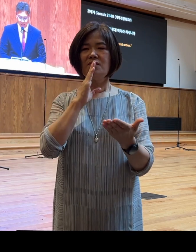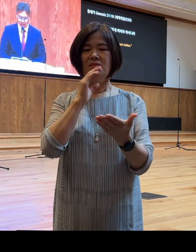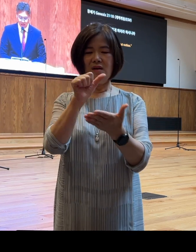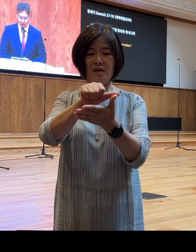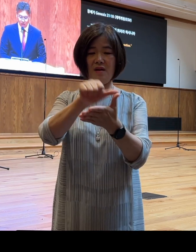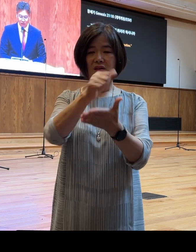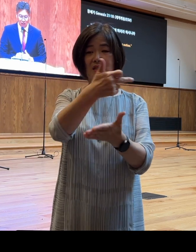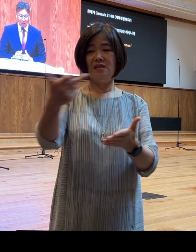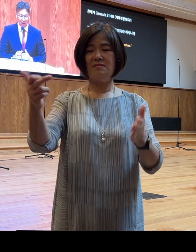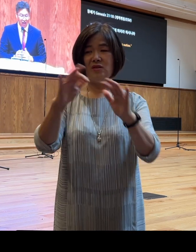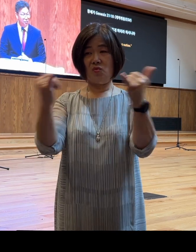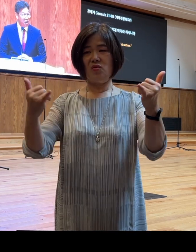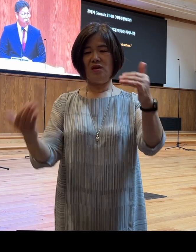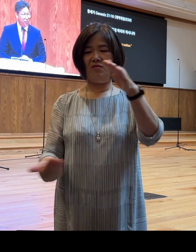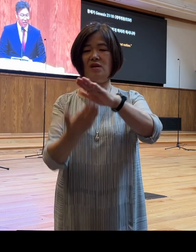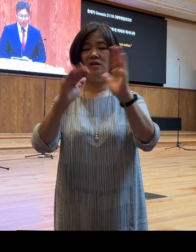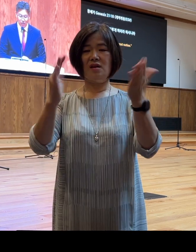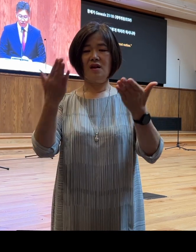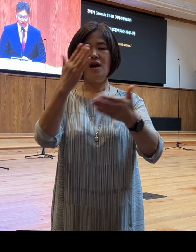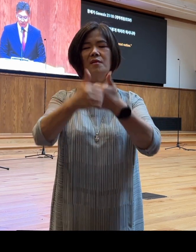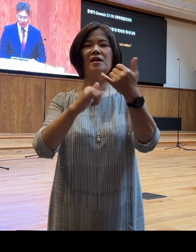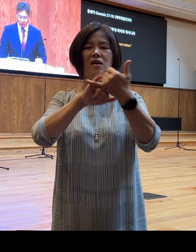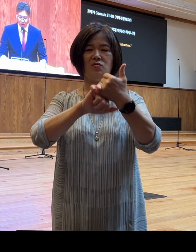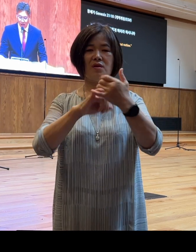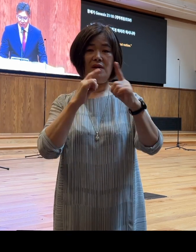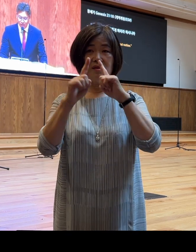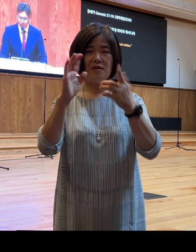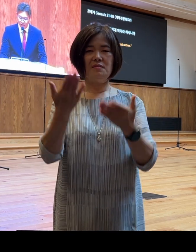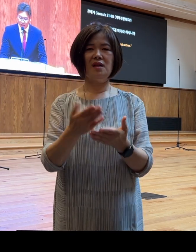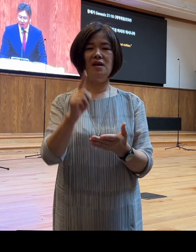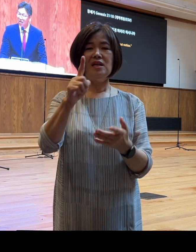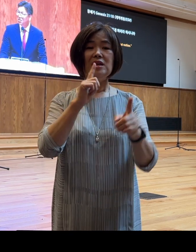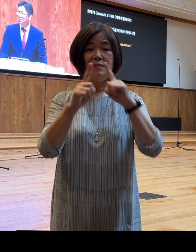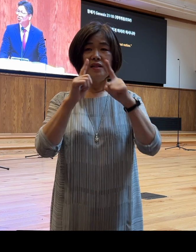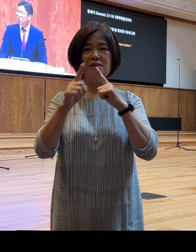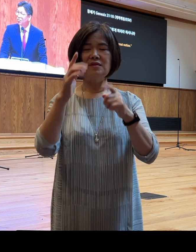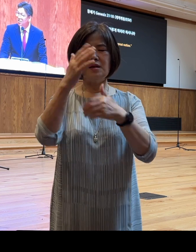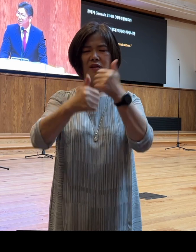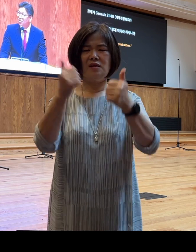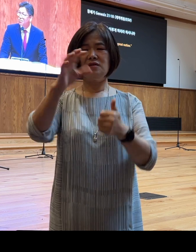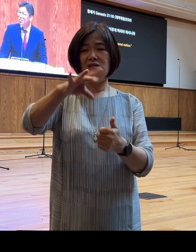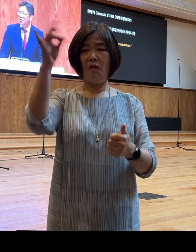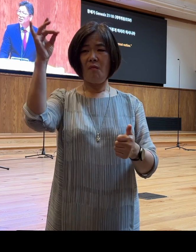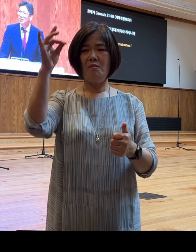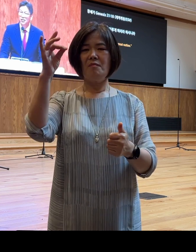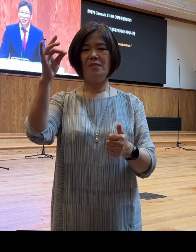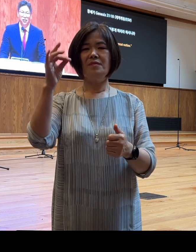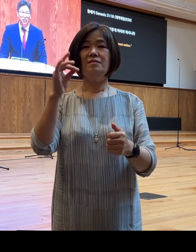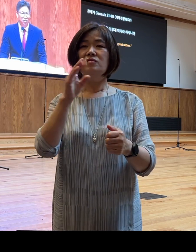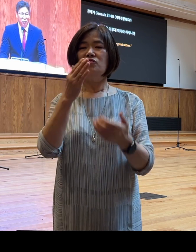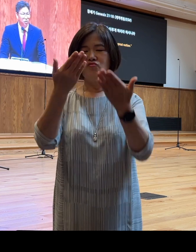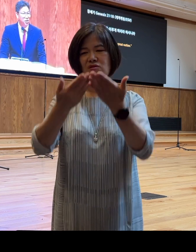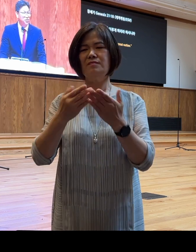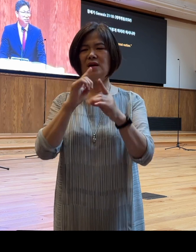여러분 이게 하나님의 약속의 말씀이죠? 그런데 이 말씀을 하나님께서 처음 하신 말씀입니까? 여러분 그렇지 않습니다